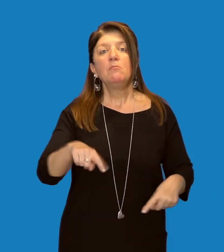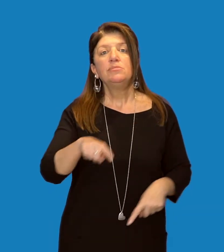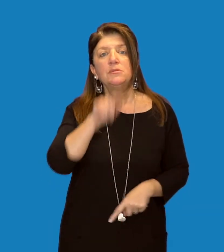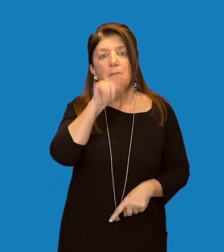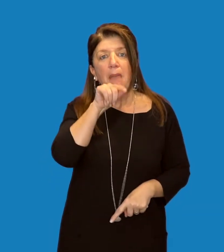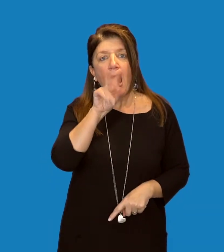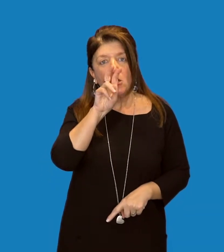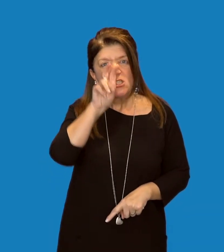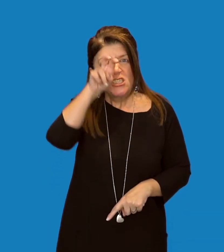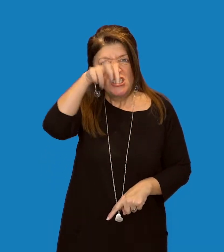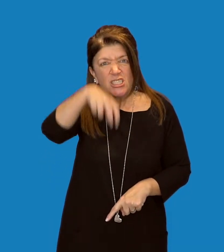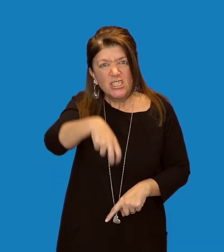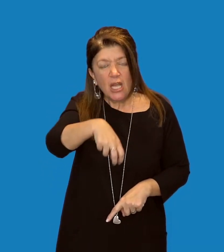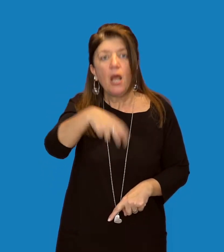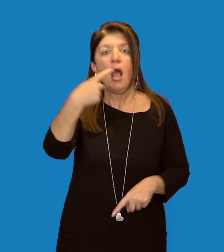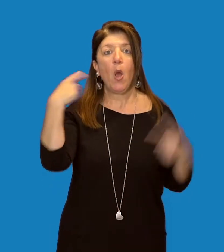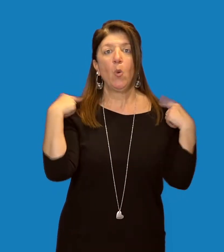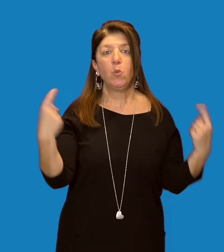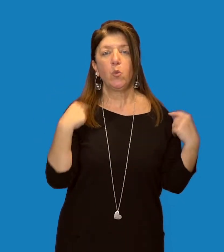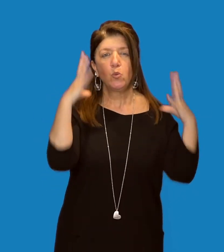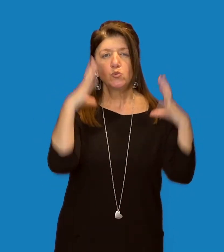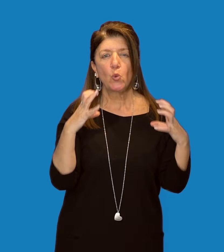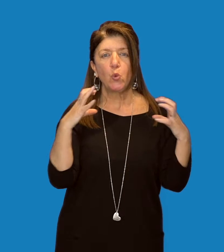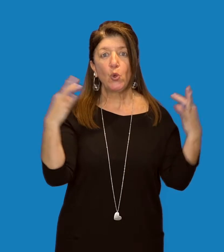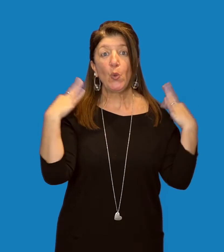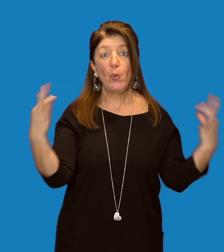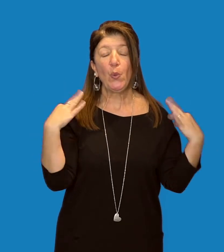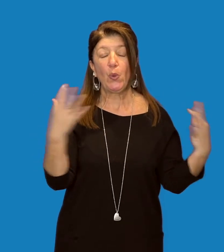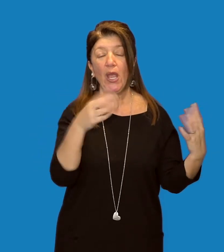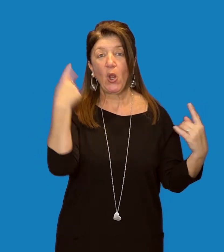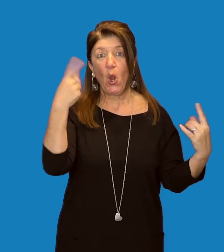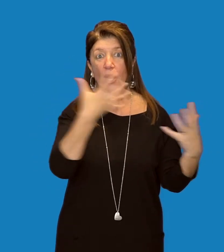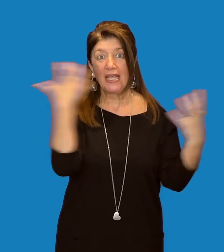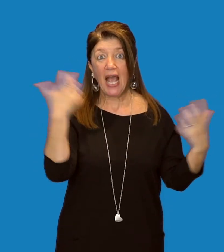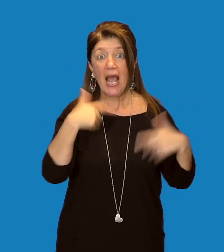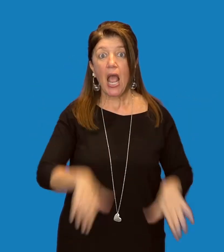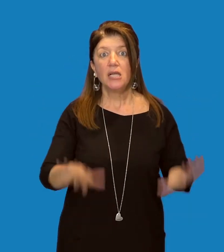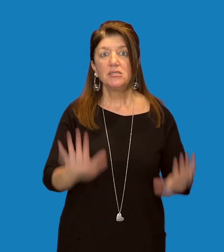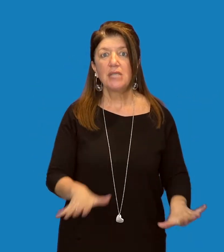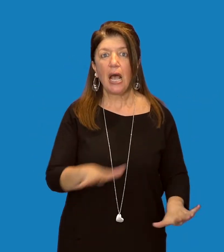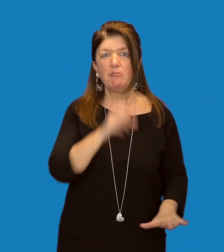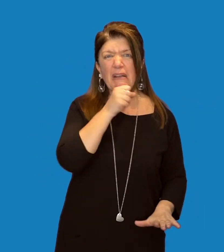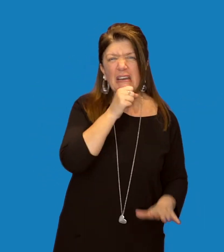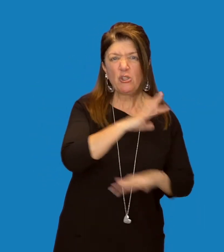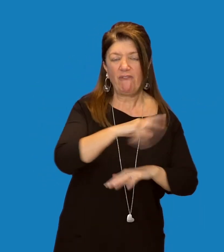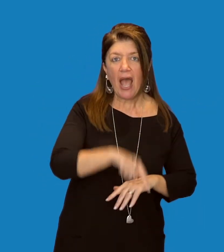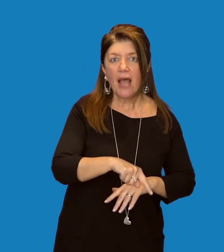piumaggio bruno con strie chiare e zampe grigio verdognole. Il canto è una ripetuta